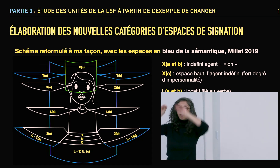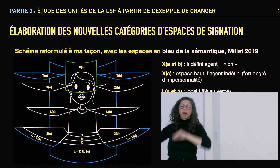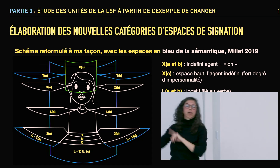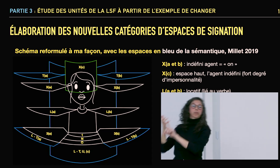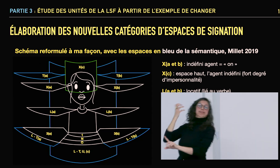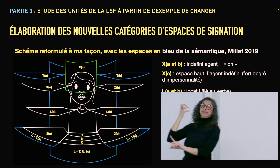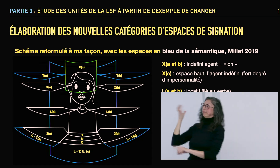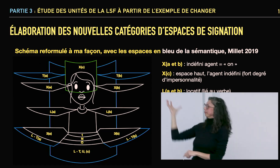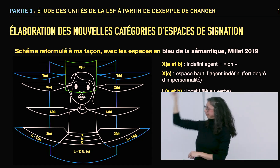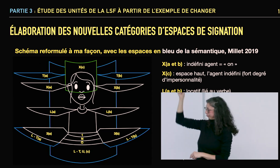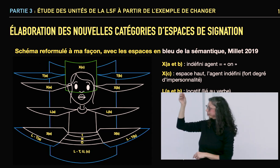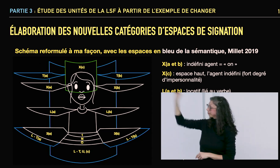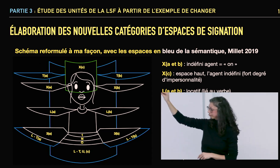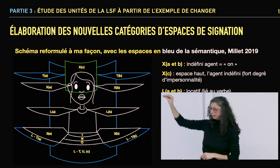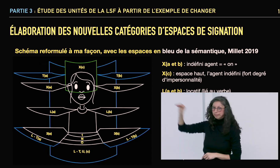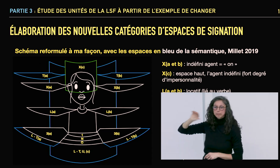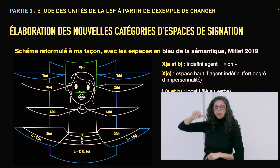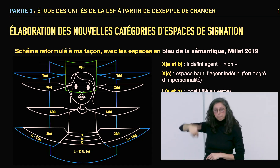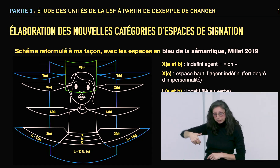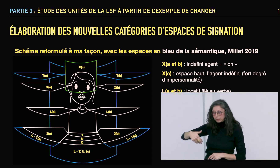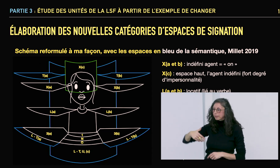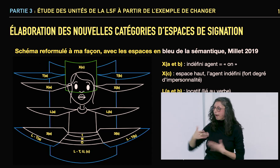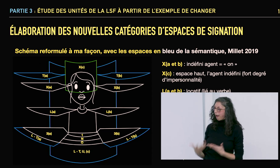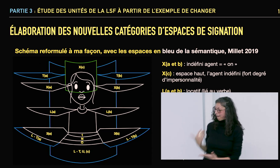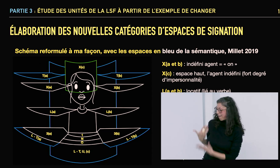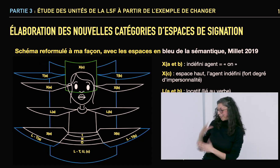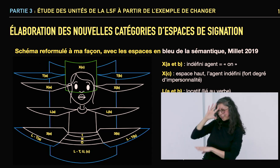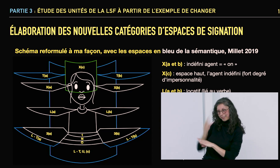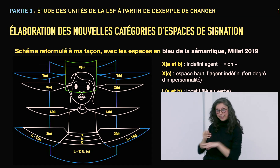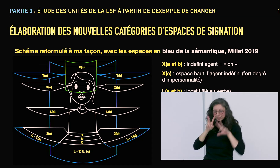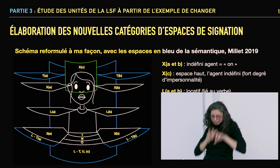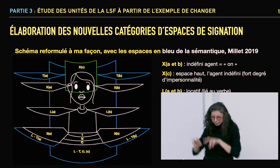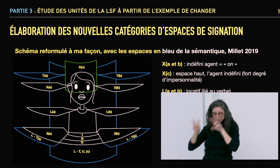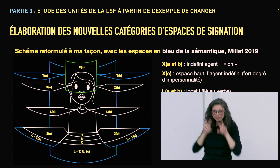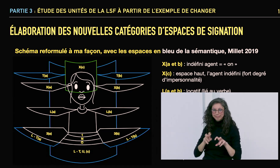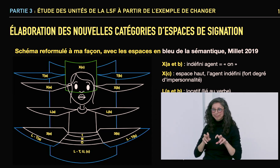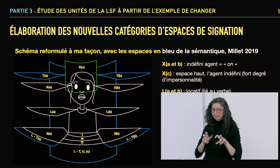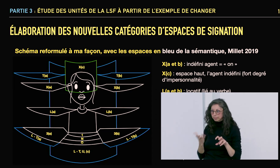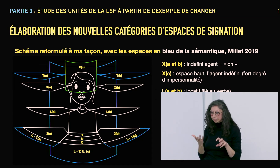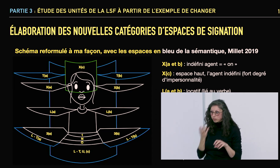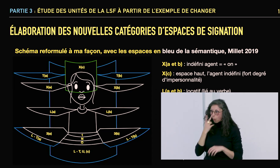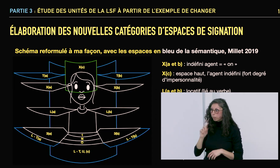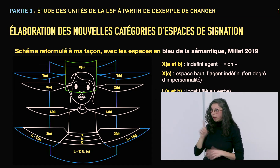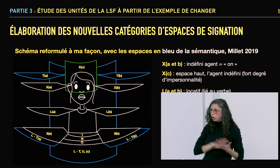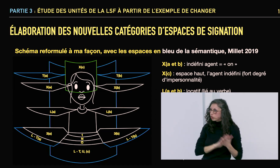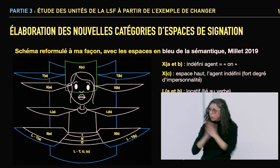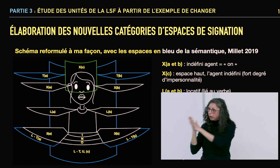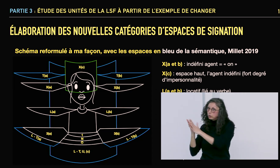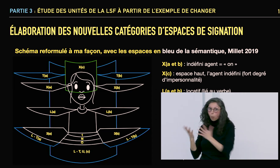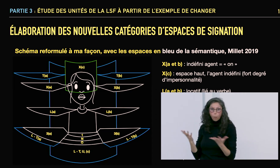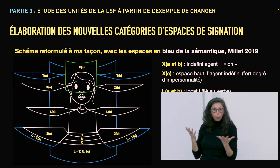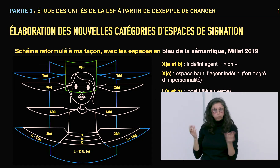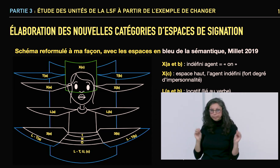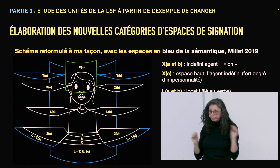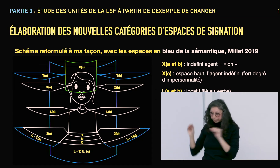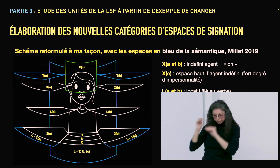qui. D'accord ? C'est quelque chose qui n'est pas précisé. Et dans ma thèse j'ai continué ma recherche